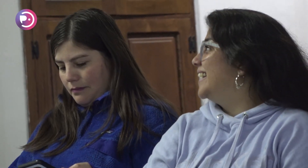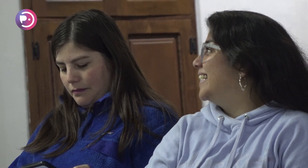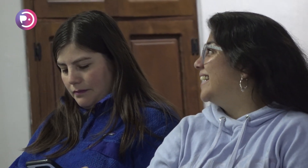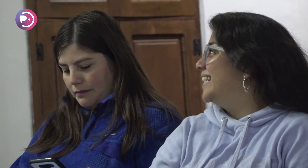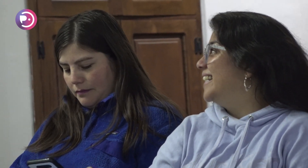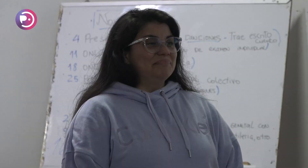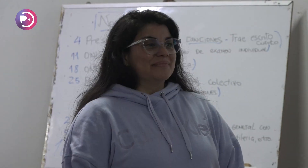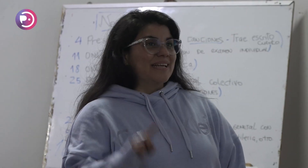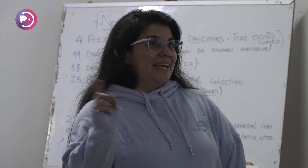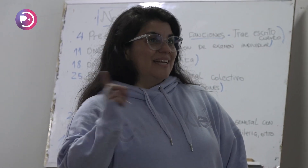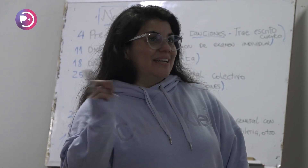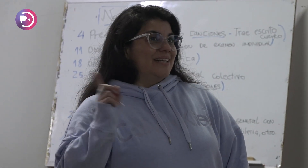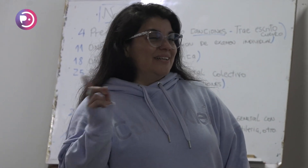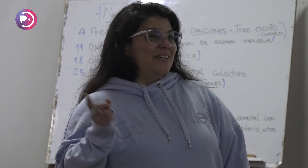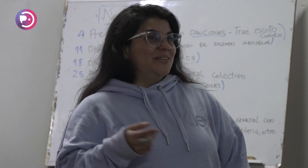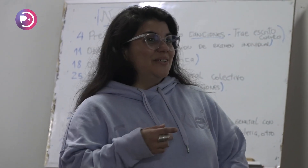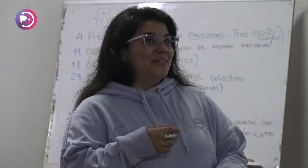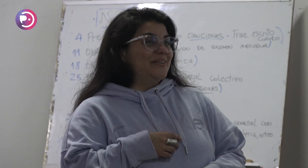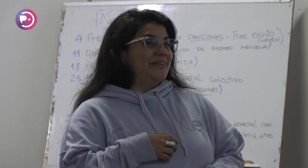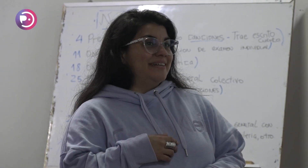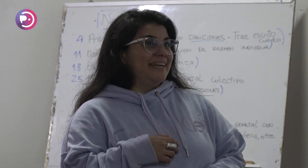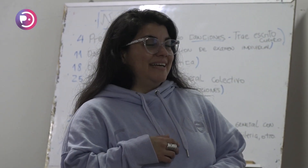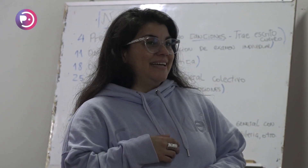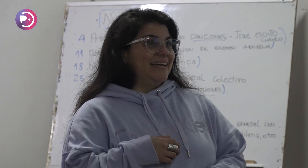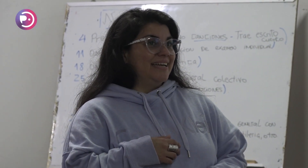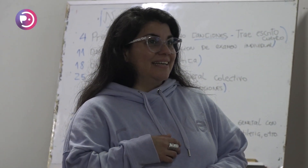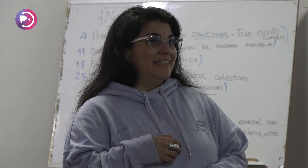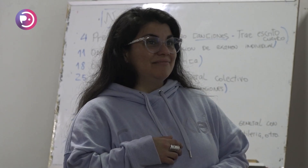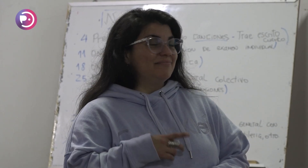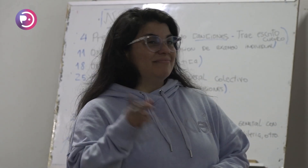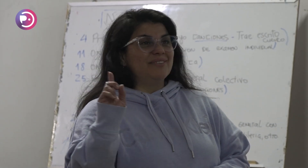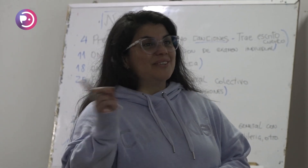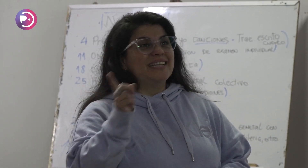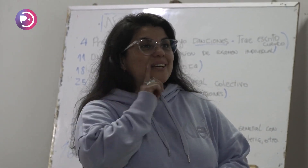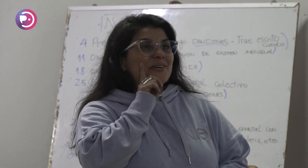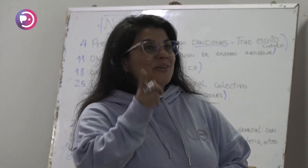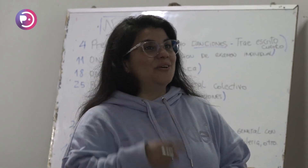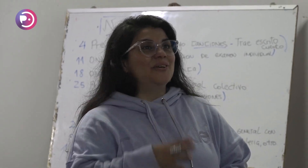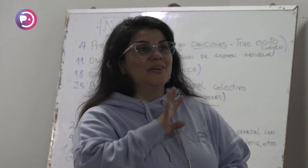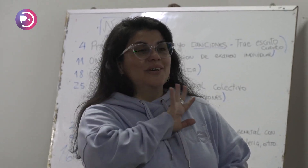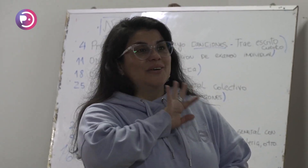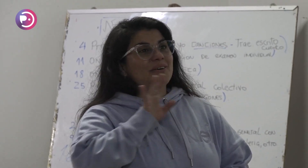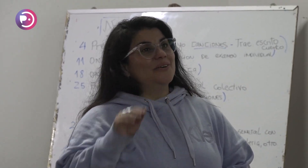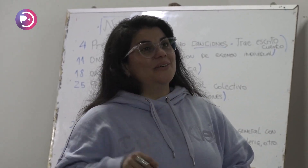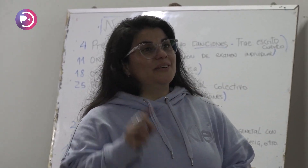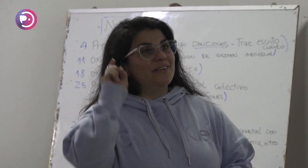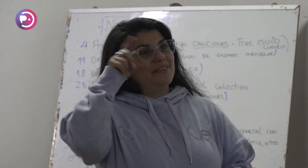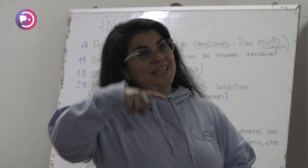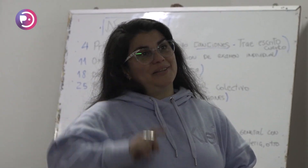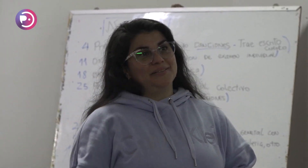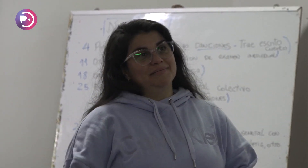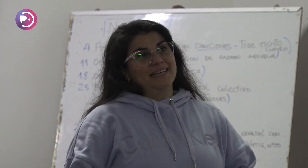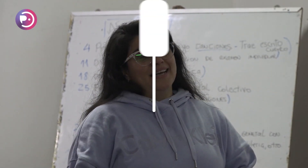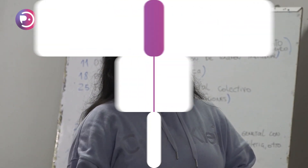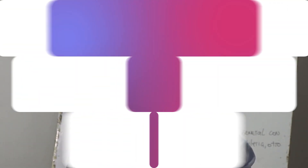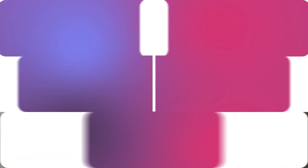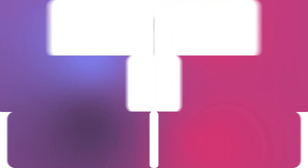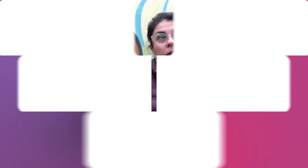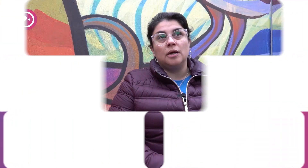porque el día de mañana puede llegar un alumno ciego y no vamos a tener las herramientas para poder trabajar con él, el sistema brailleo. Una